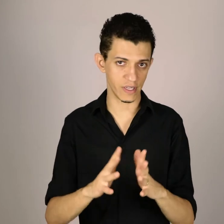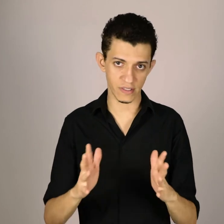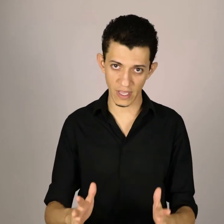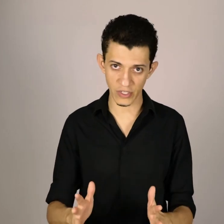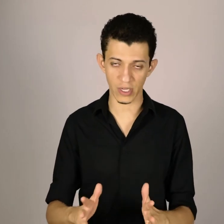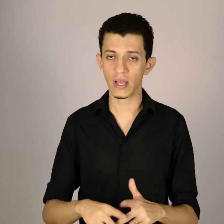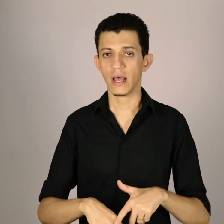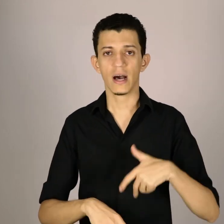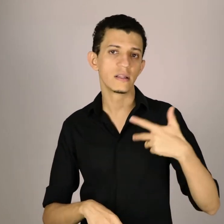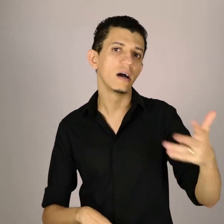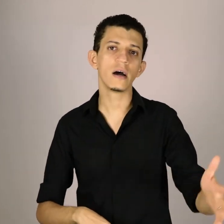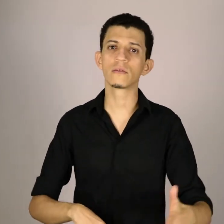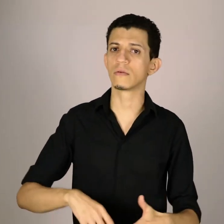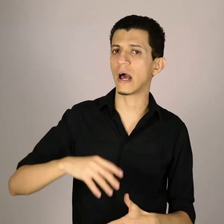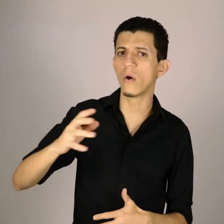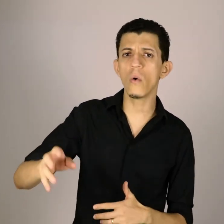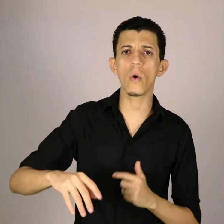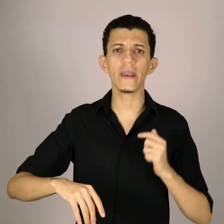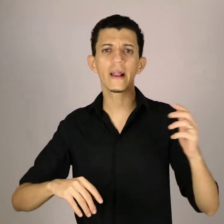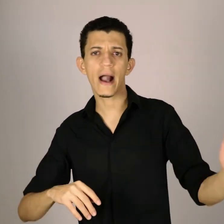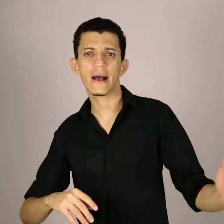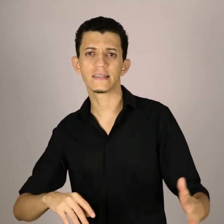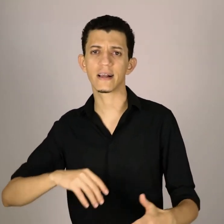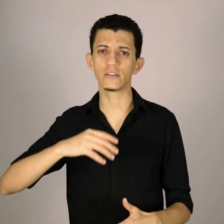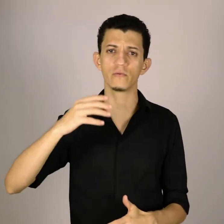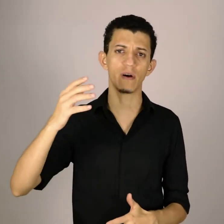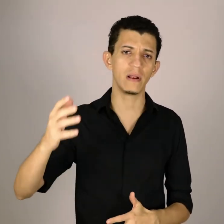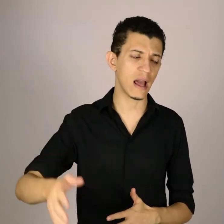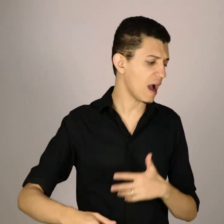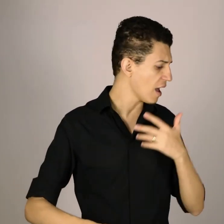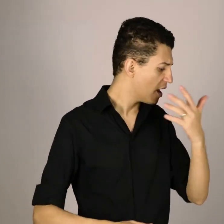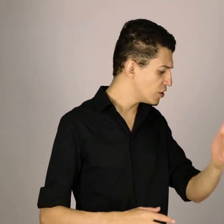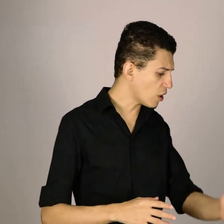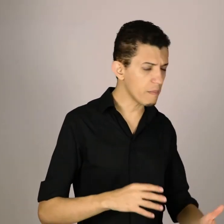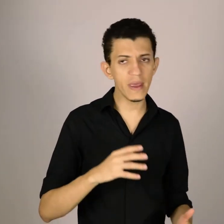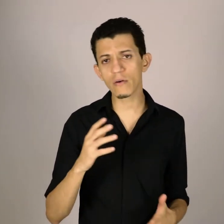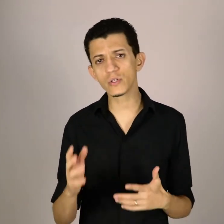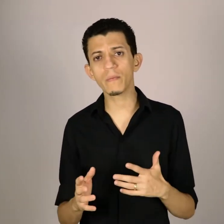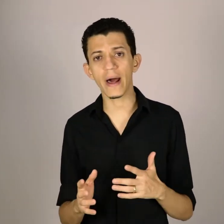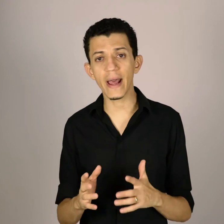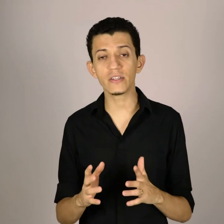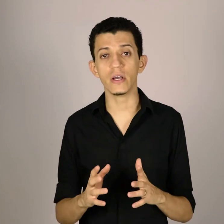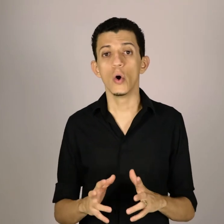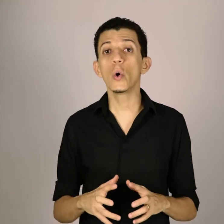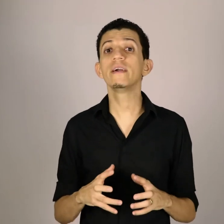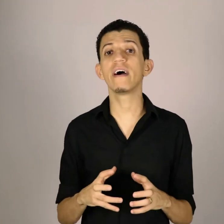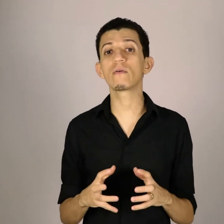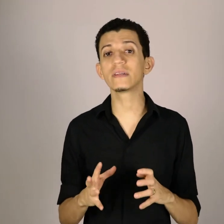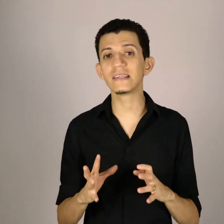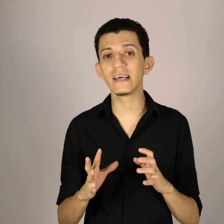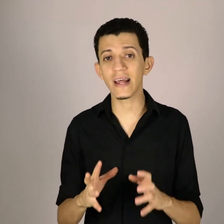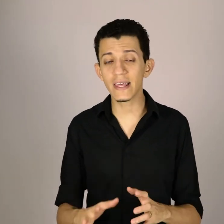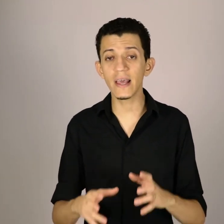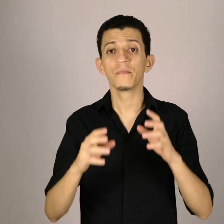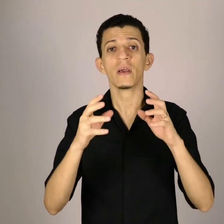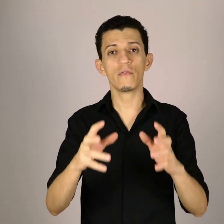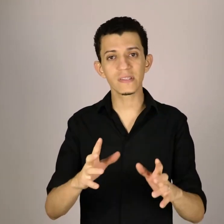esteja, andando, na rua, em casa, na casa de um familiar, de um amigo, de um parente, o que vai acontecer é que você